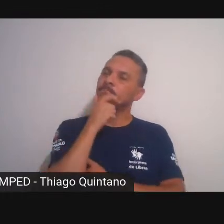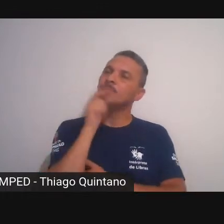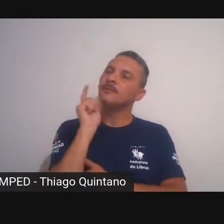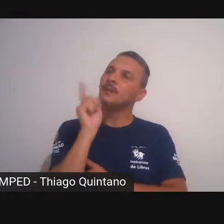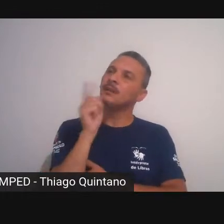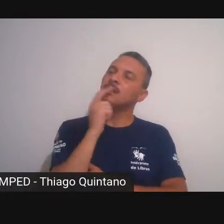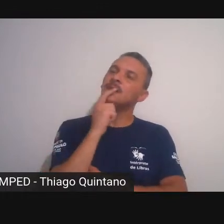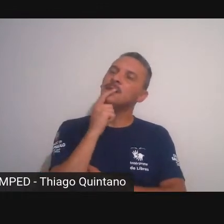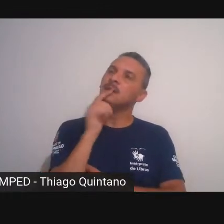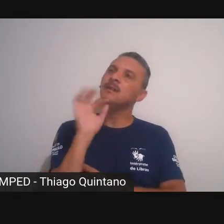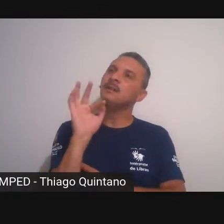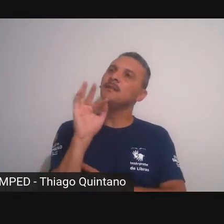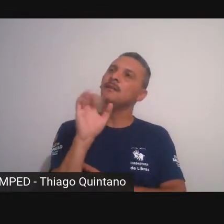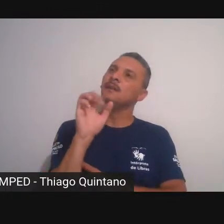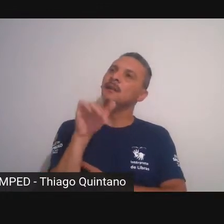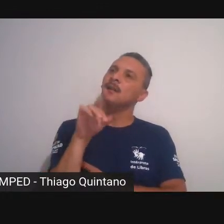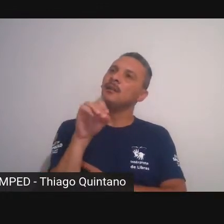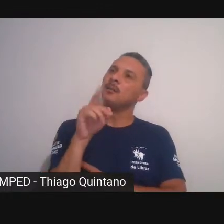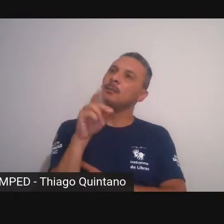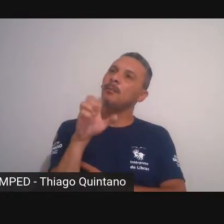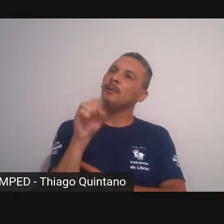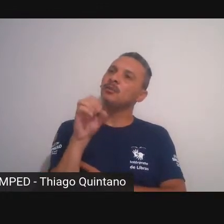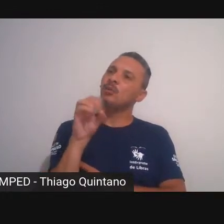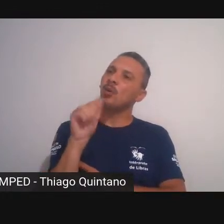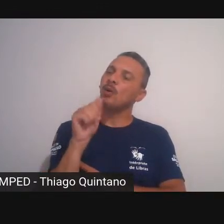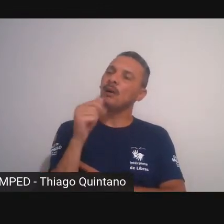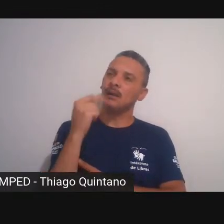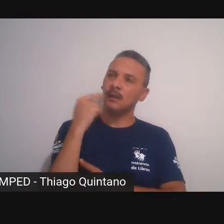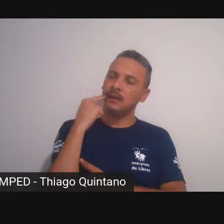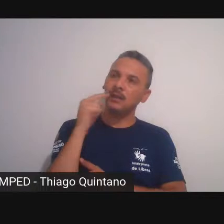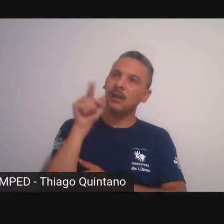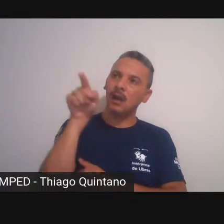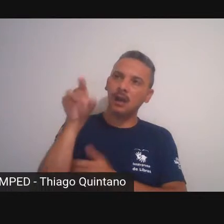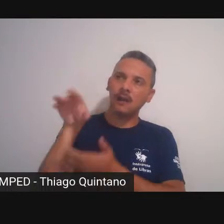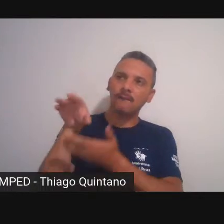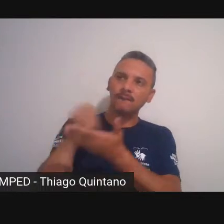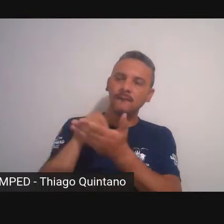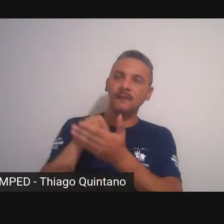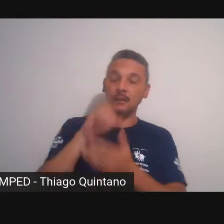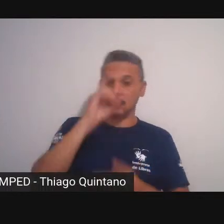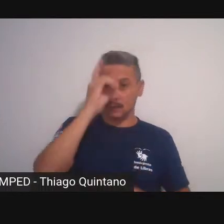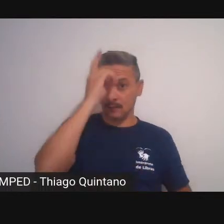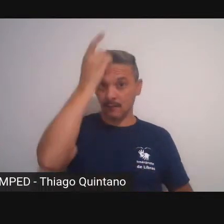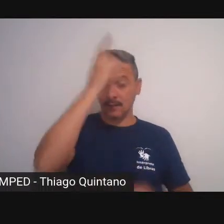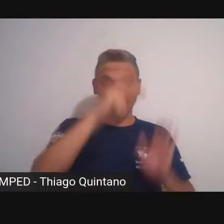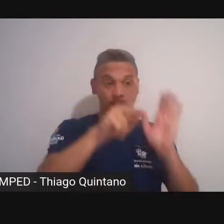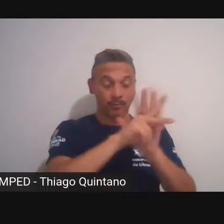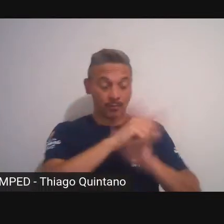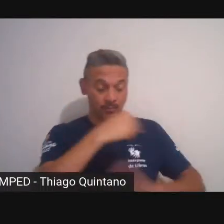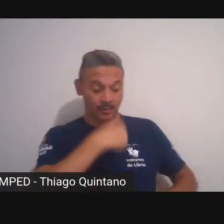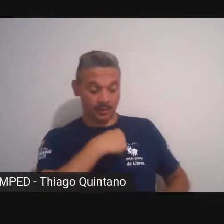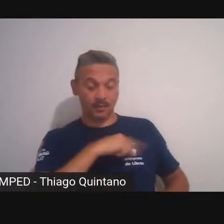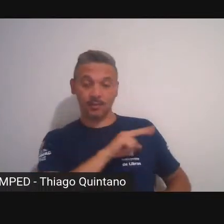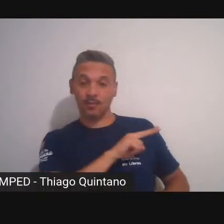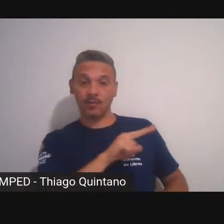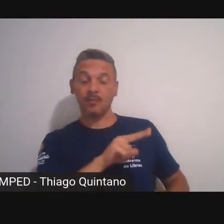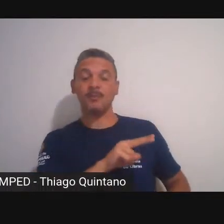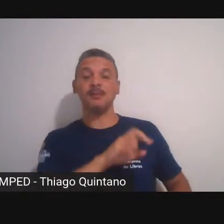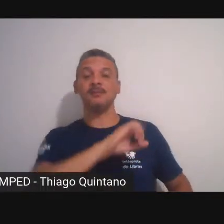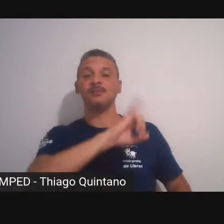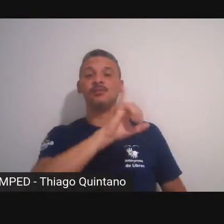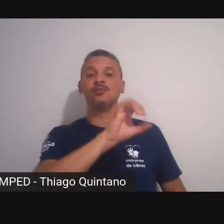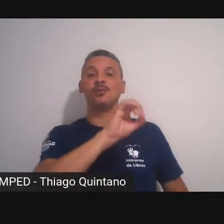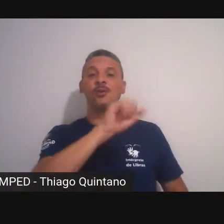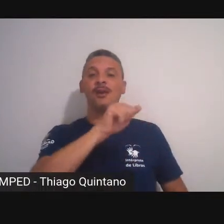eu vou vou ir nessa linha eu vou inventar um heterônimo meu e esse heterônimo chamava Joaquim